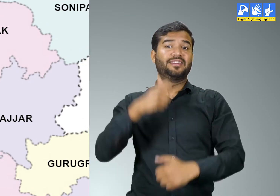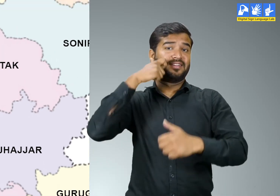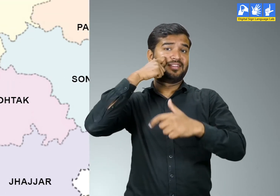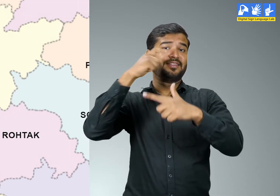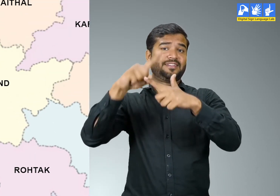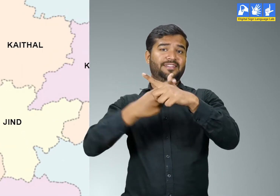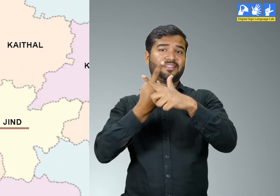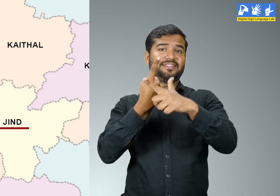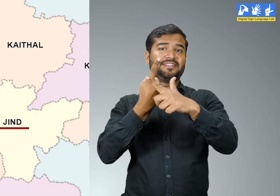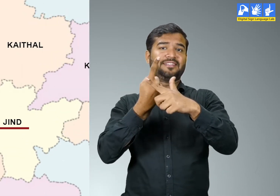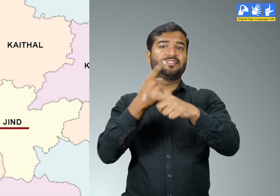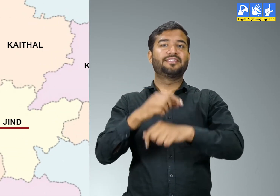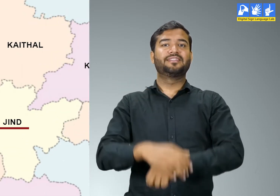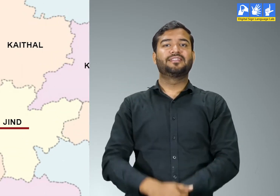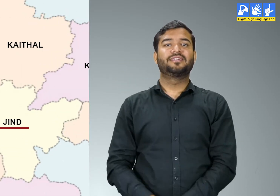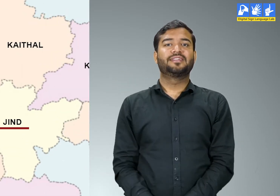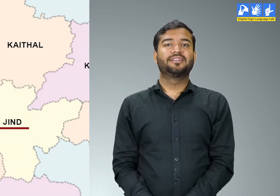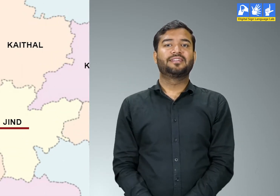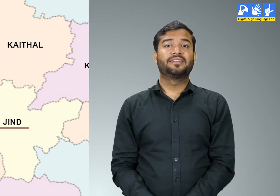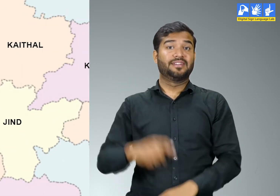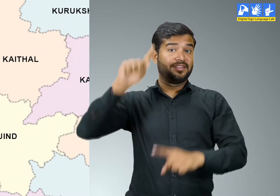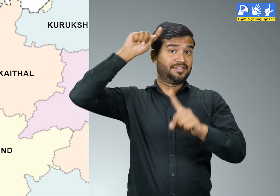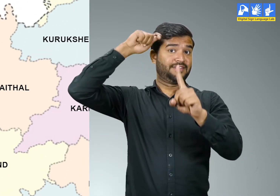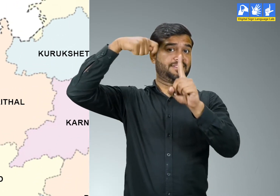जीन्द कैथल